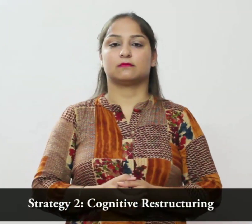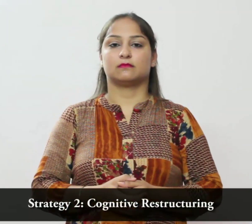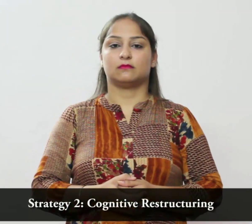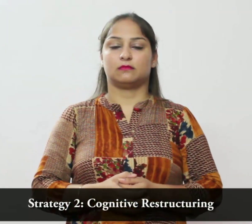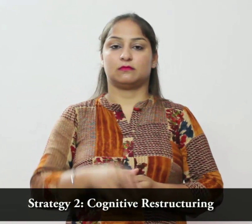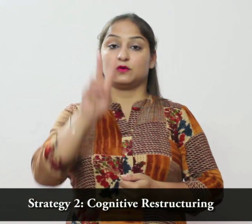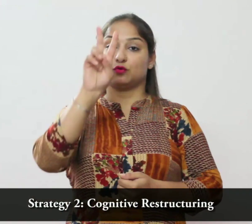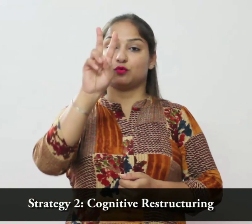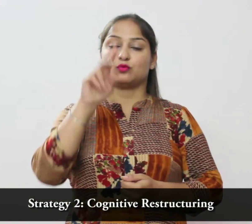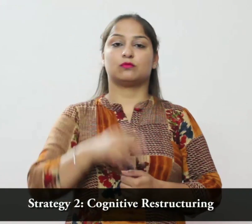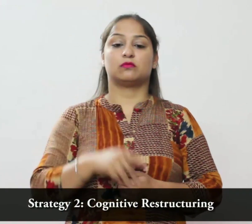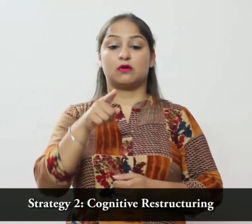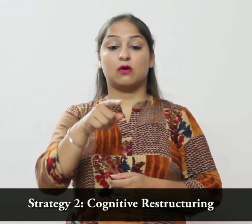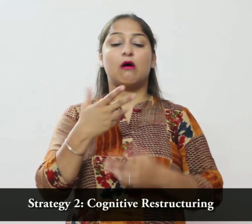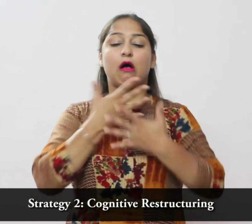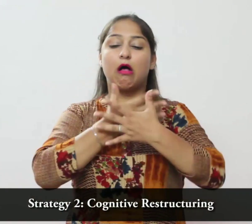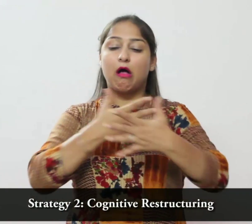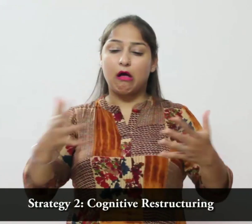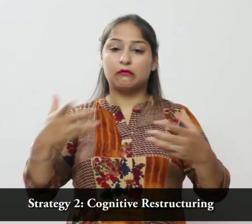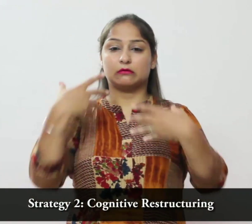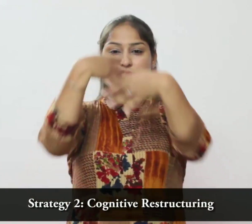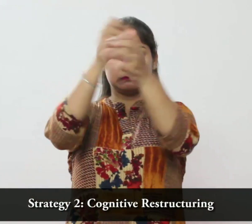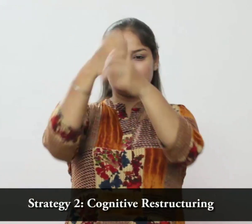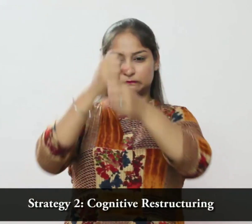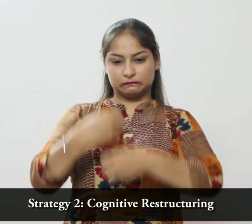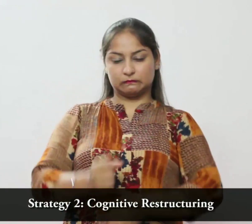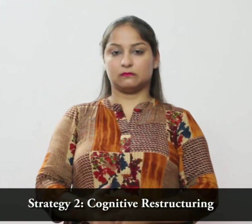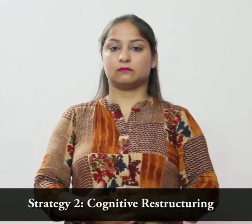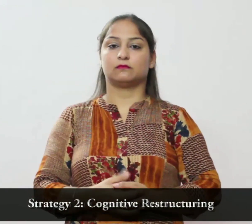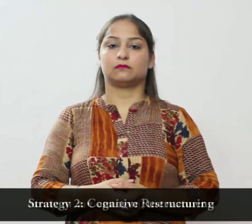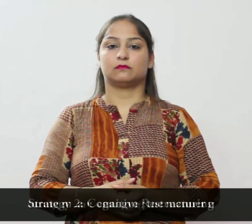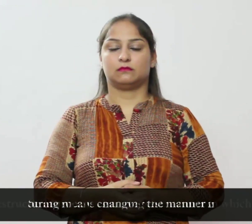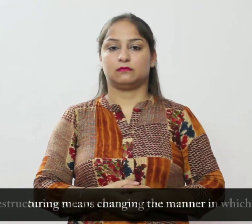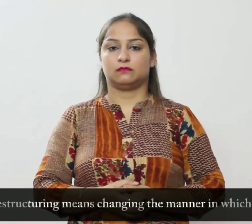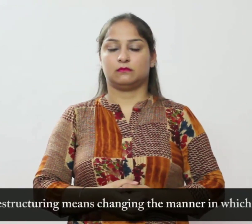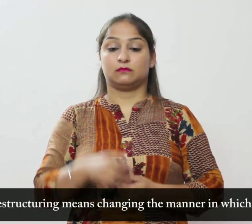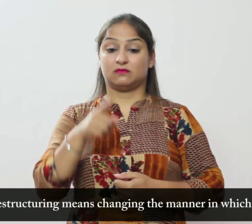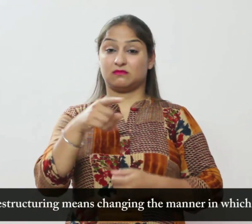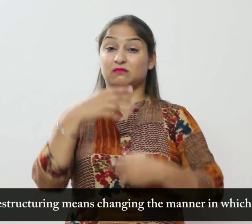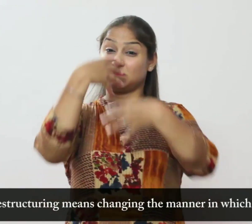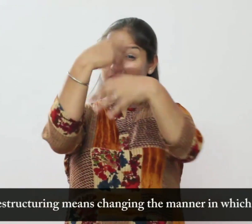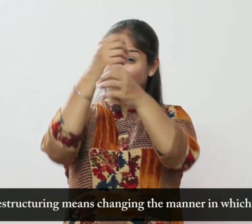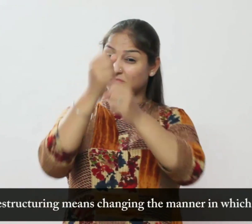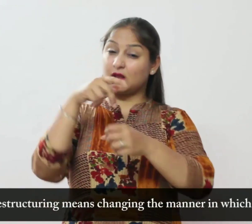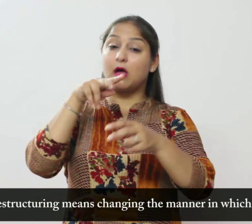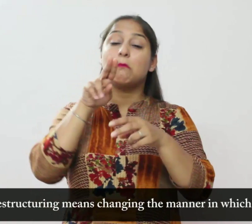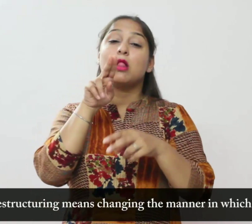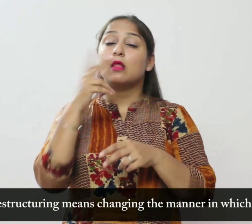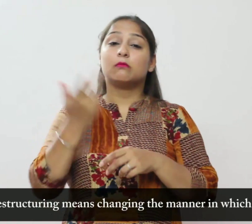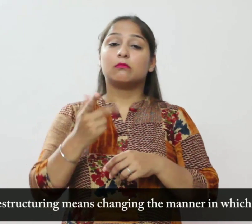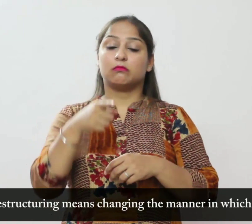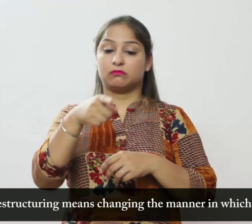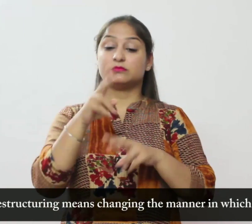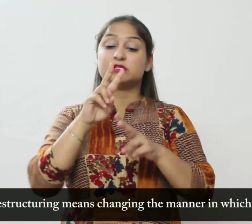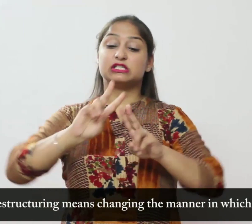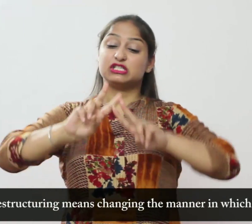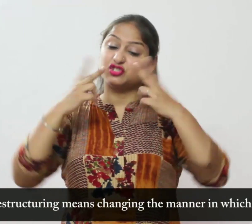संगयरात्मक पून गर्थन का मतलब है कि आपके